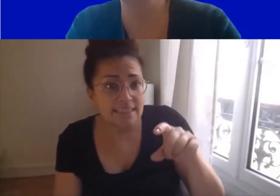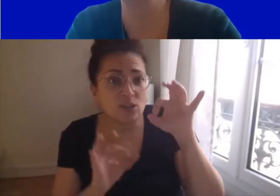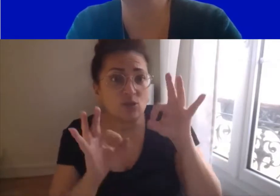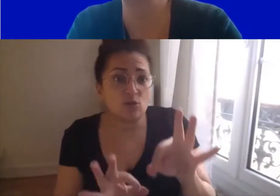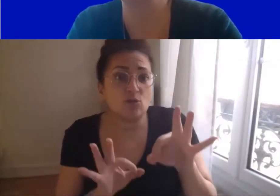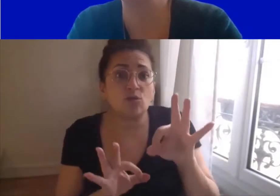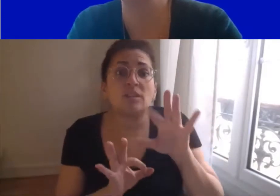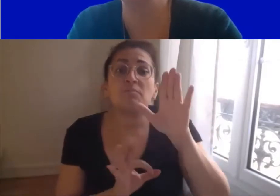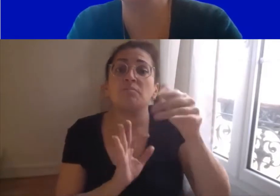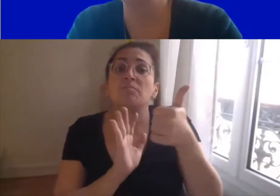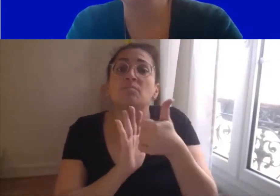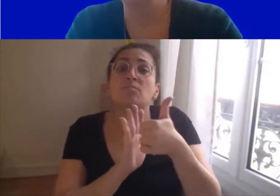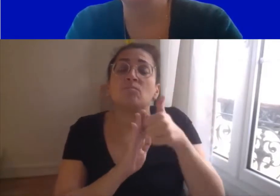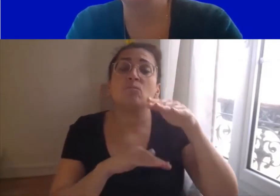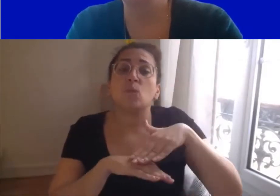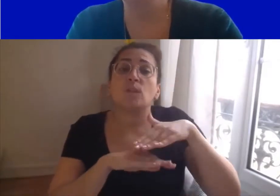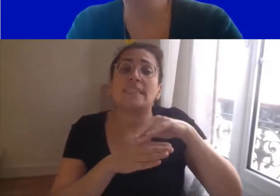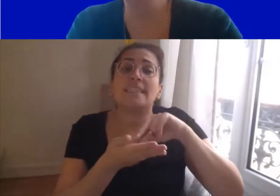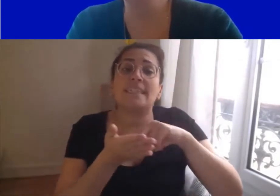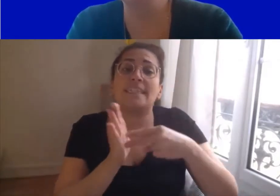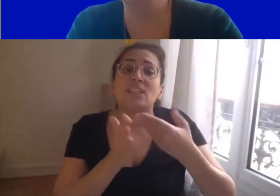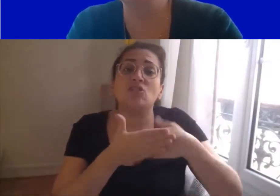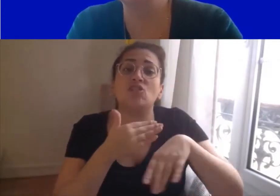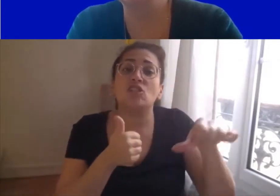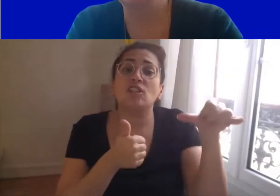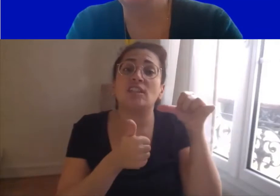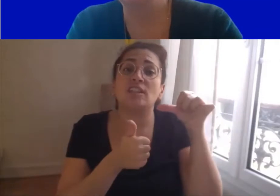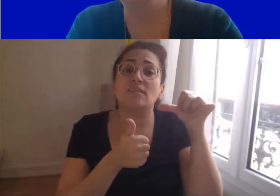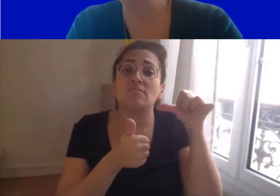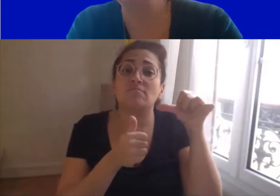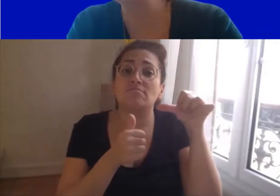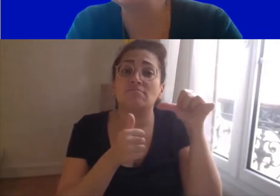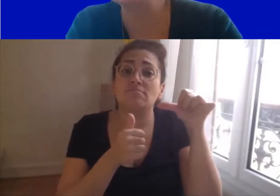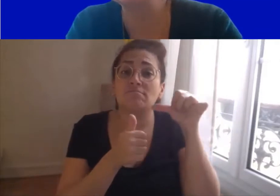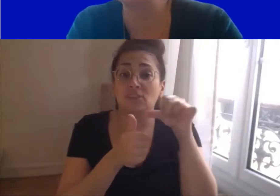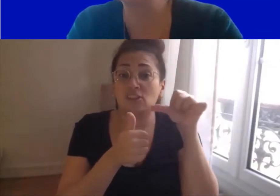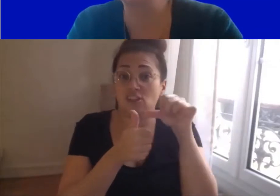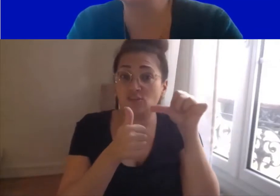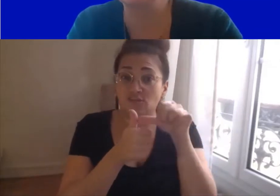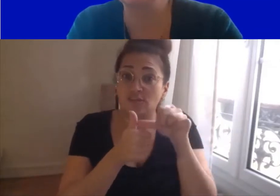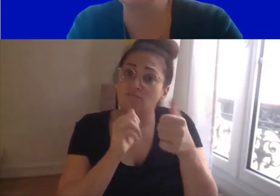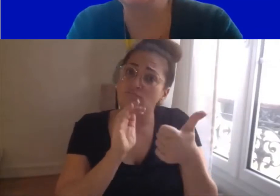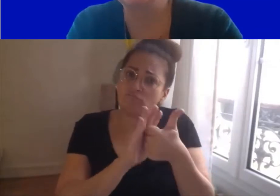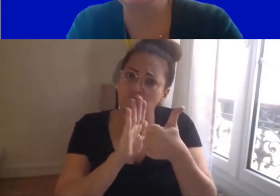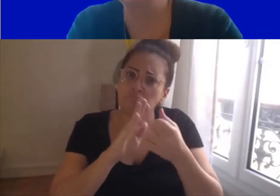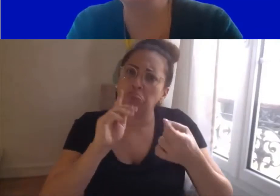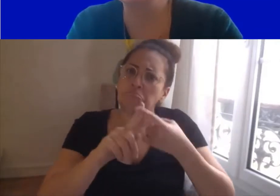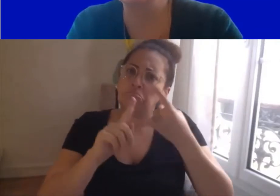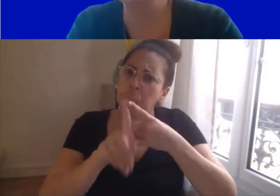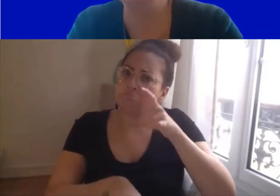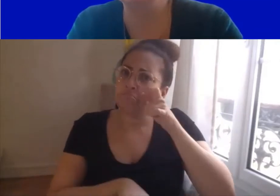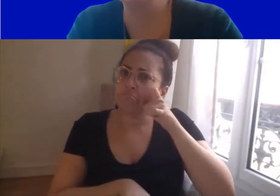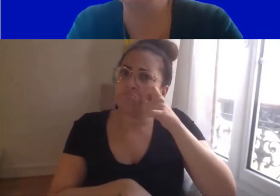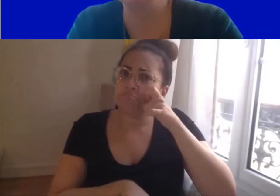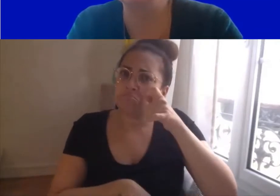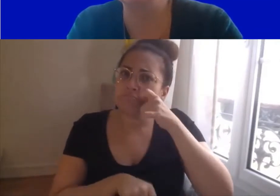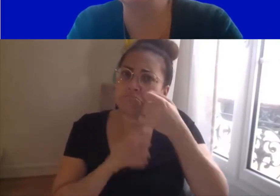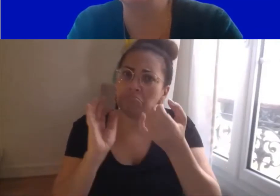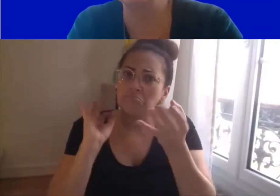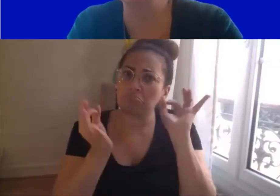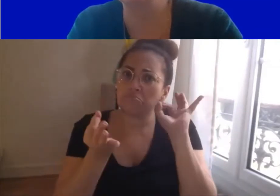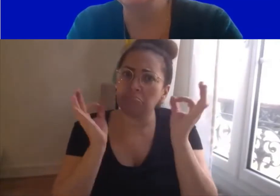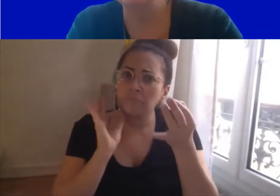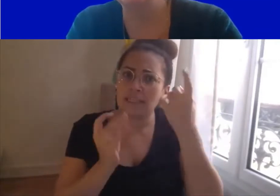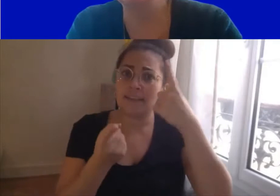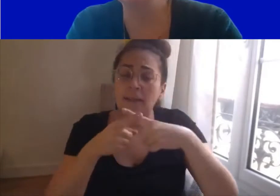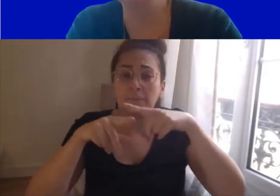'évaluation et de la stratégie à la GFIP. Vous êtes spécialiste et expert des sujets qui concernent l'innovation et